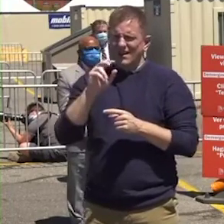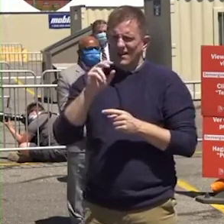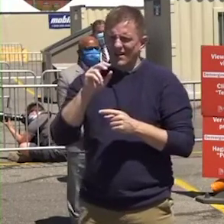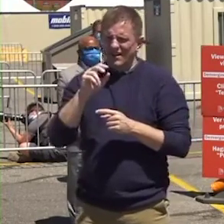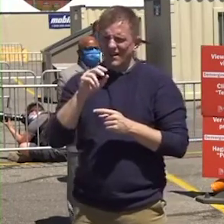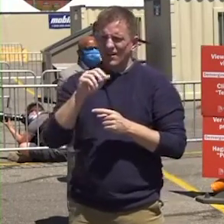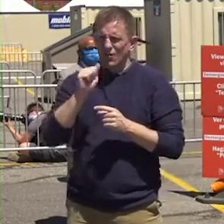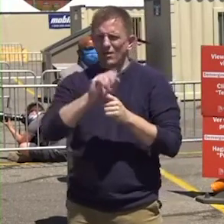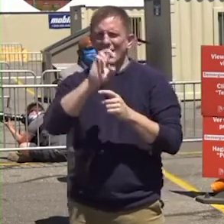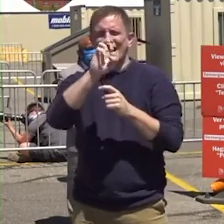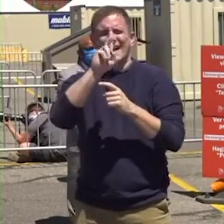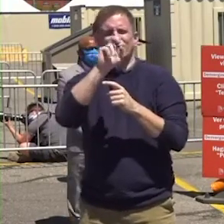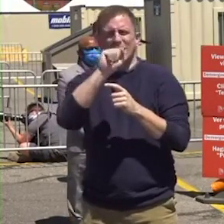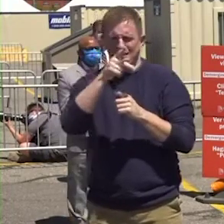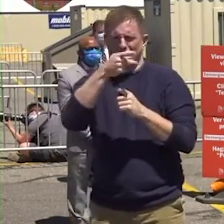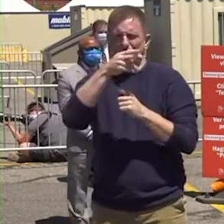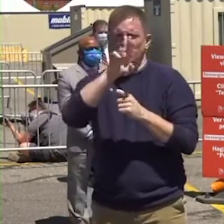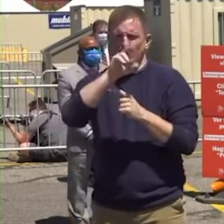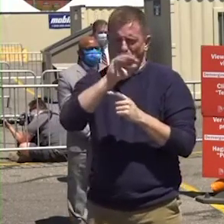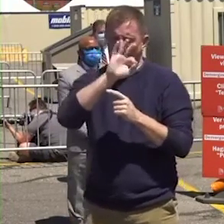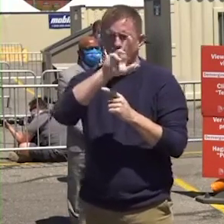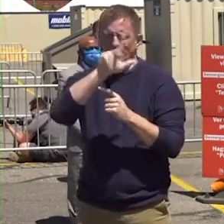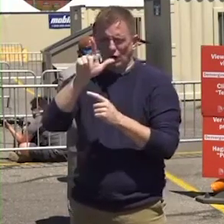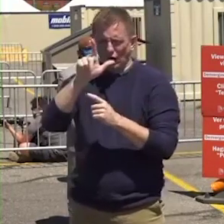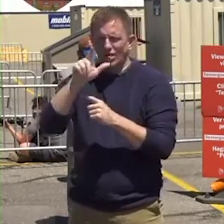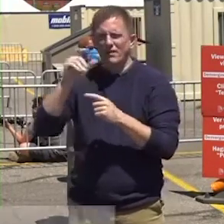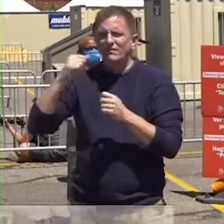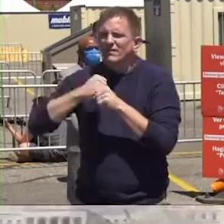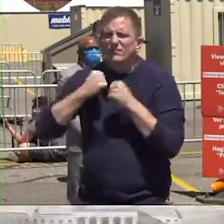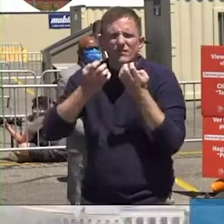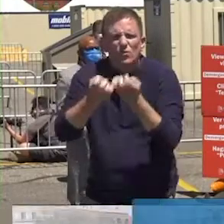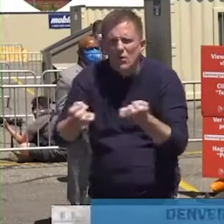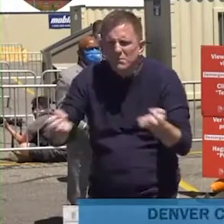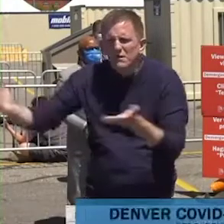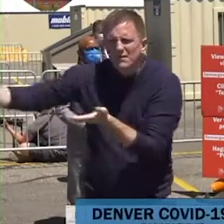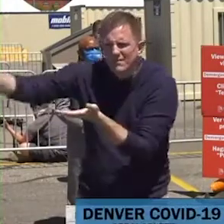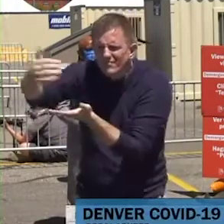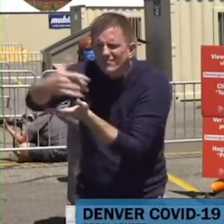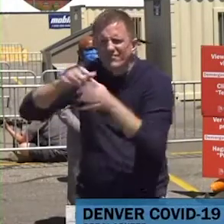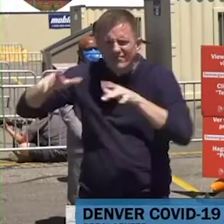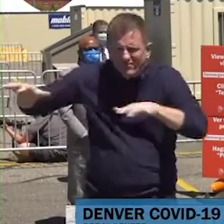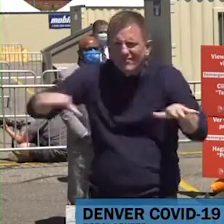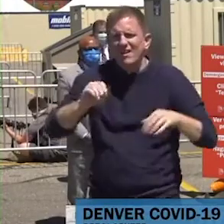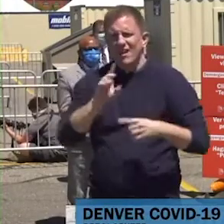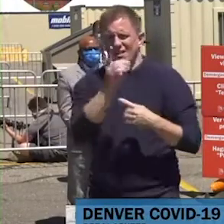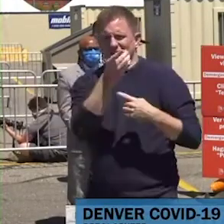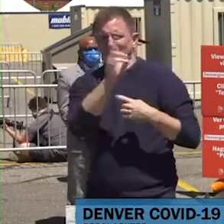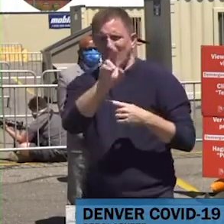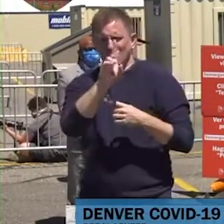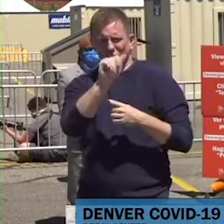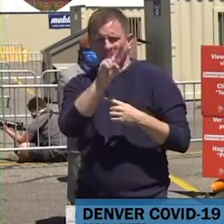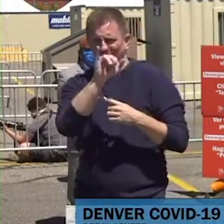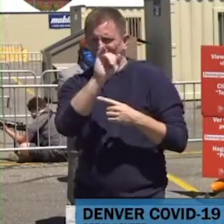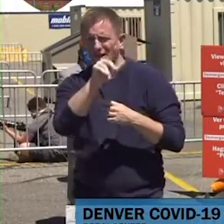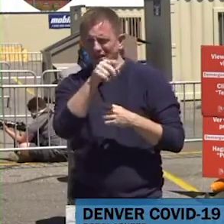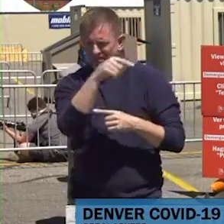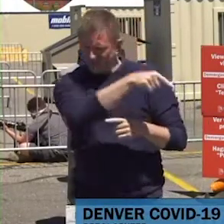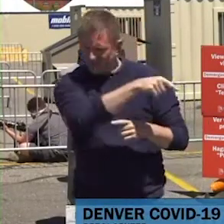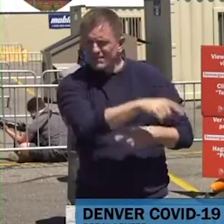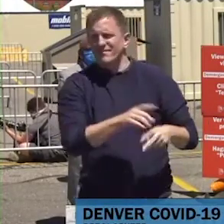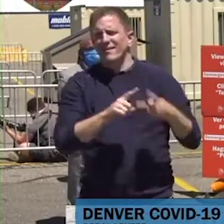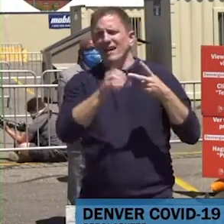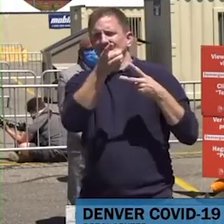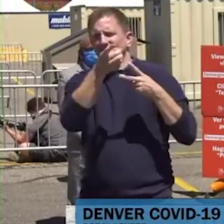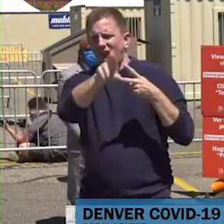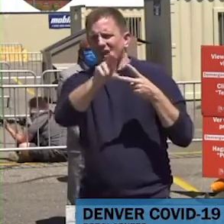laboratorio de crímenes en Denver, el Dr. David Cameron, Dr. Sarah Rowan y Dr. Judy Schley, quien han